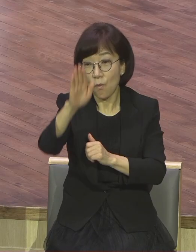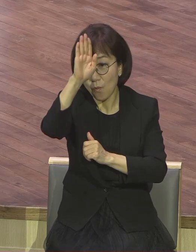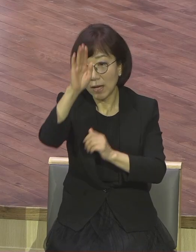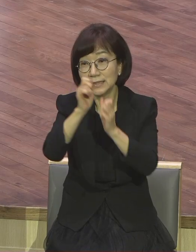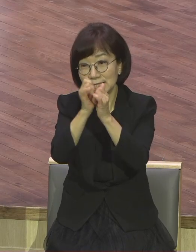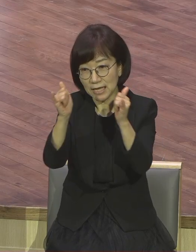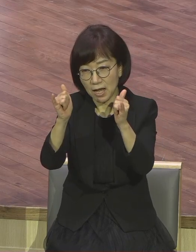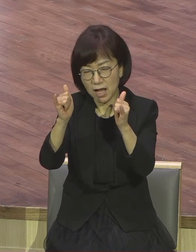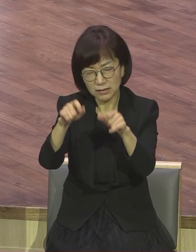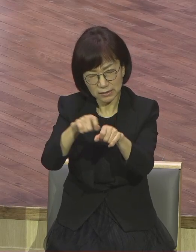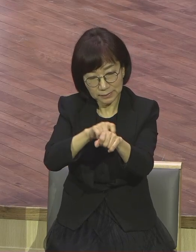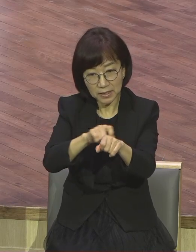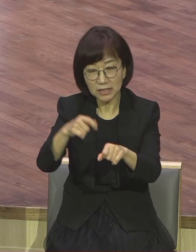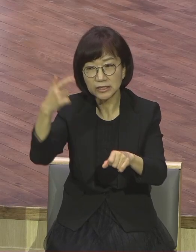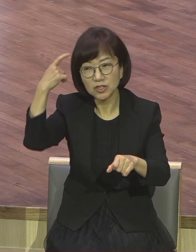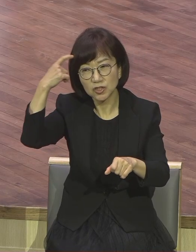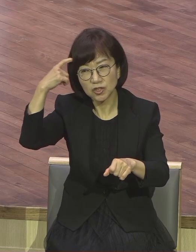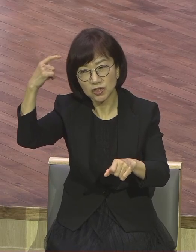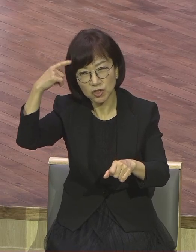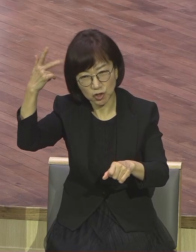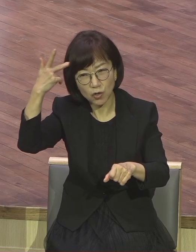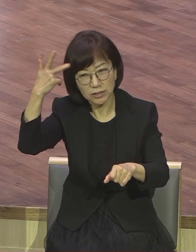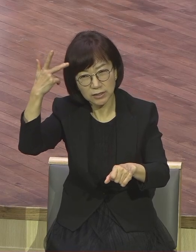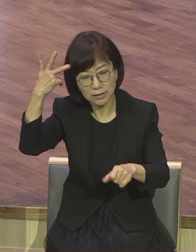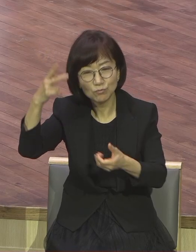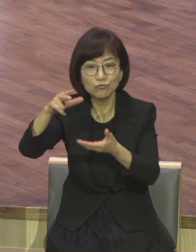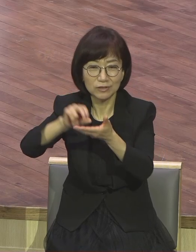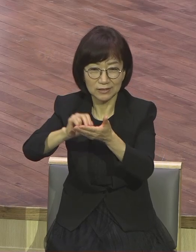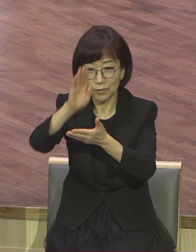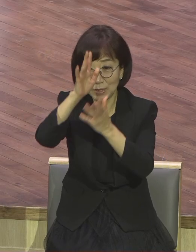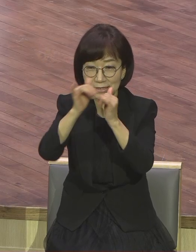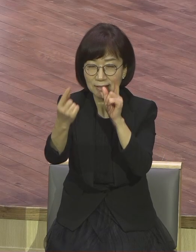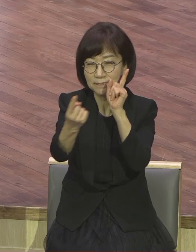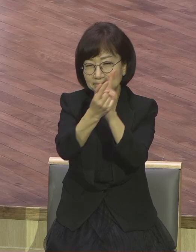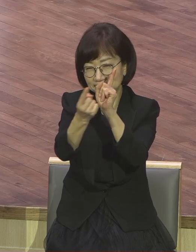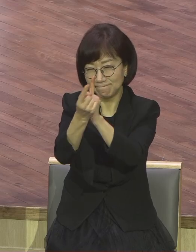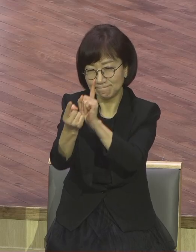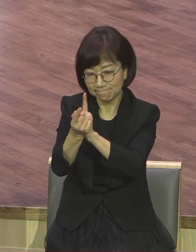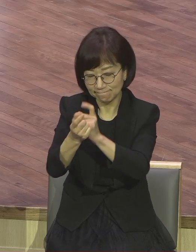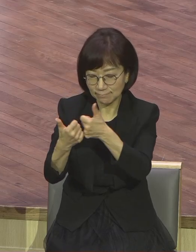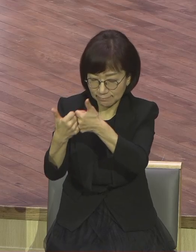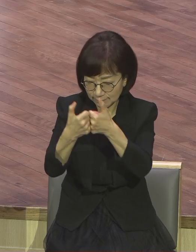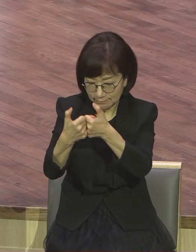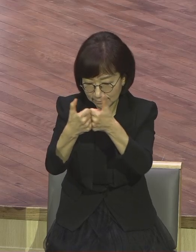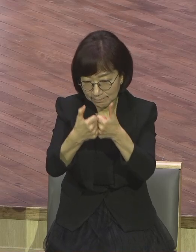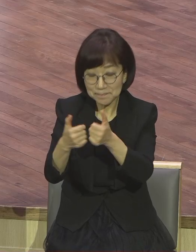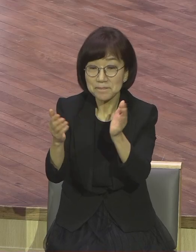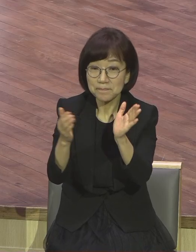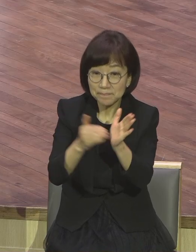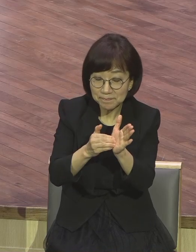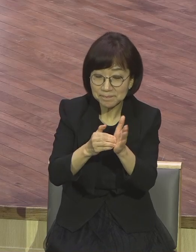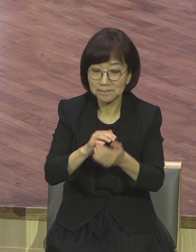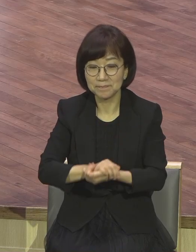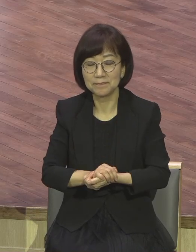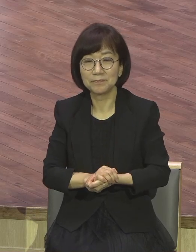특별 정신과 환자들을 상담 했습니다. 이분 심리학자 의사인데요. 현대 환자들의